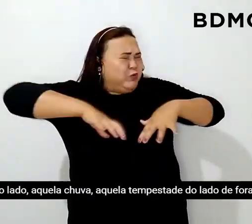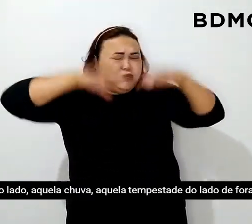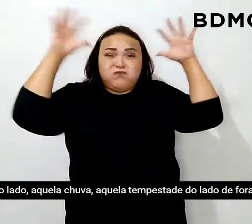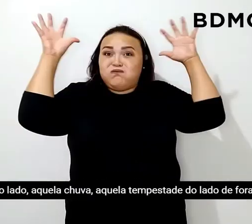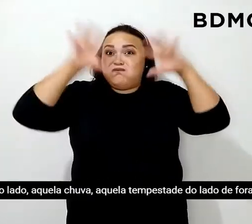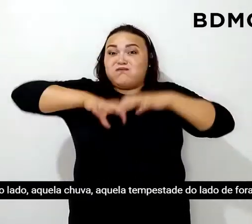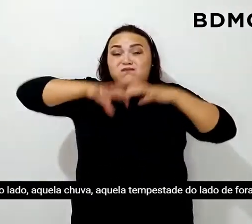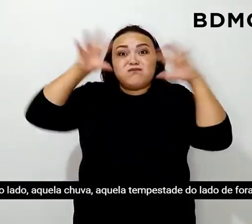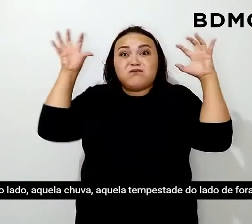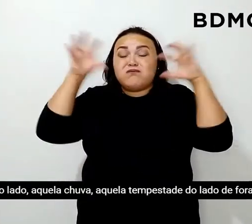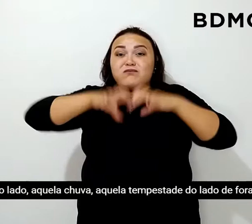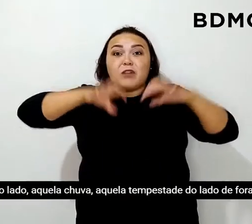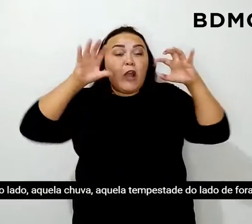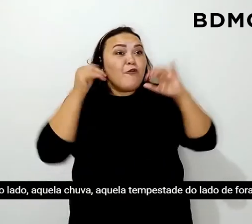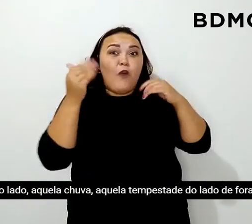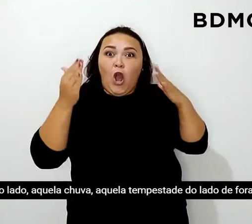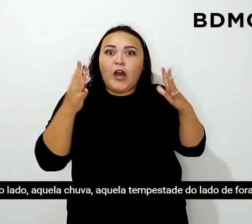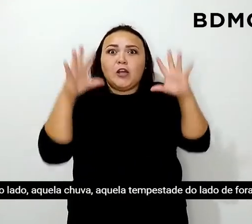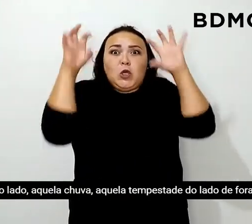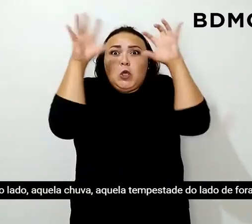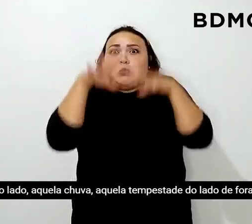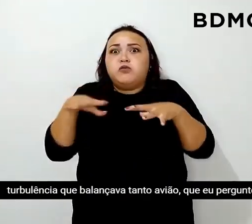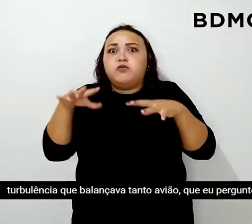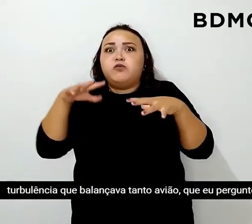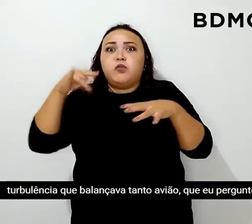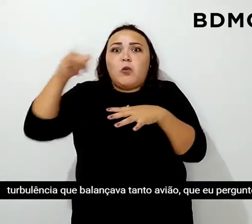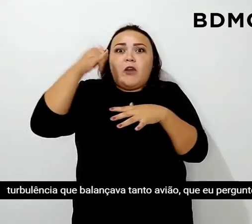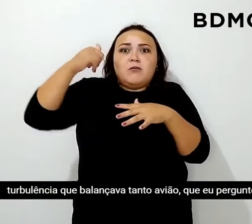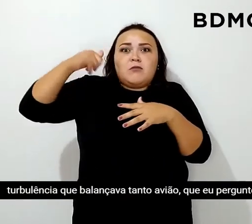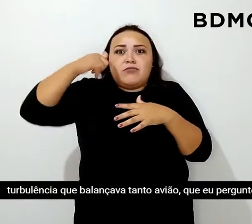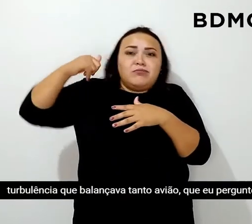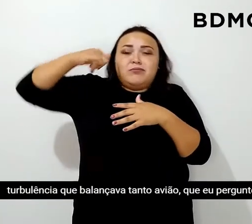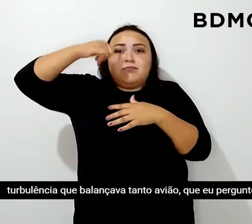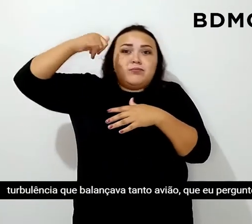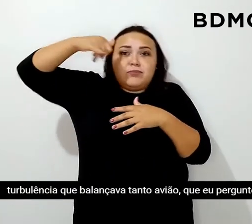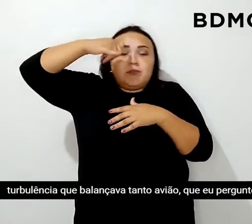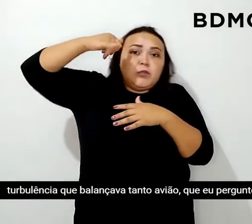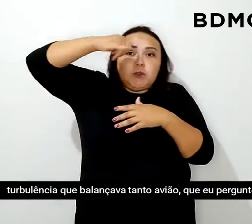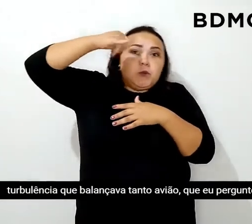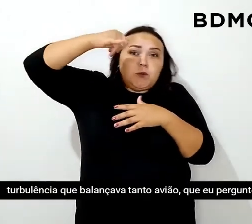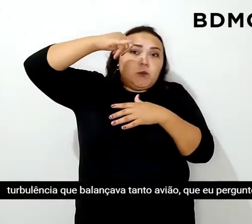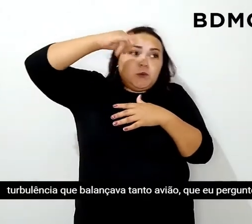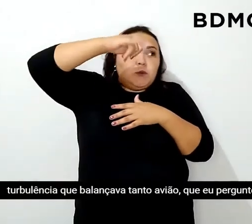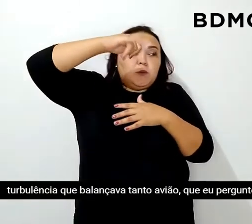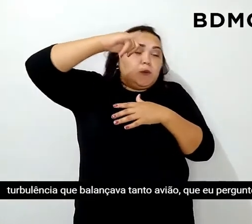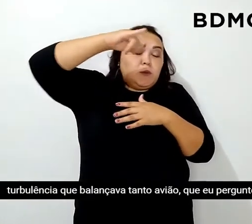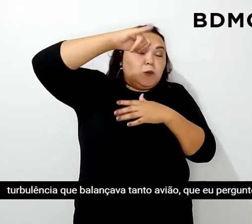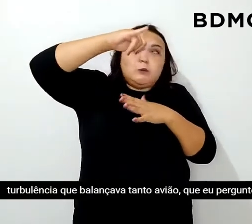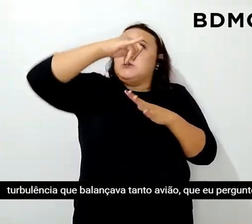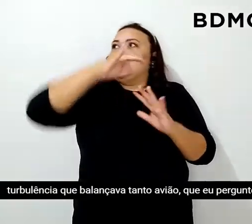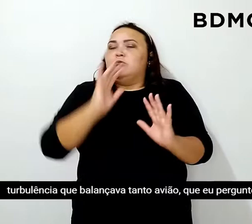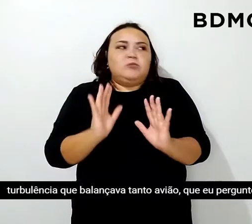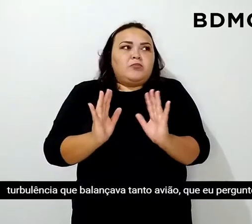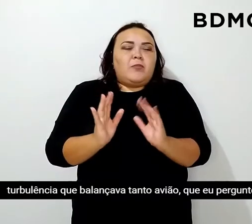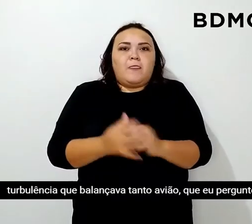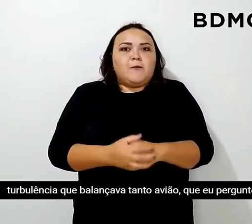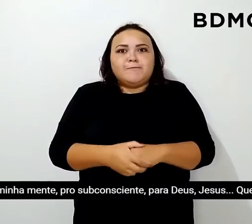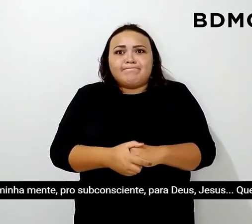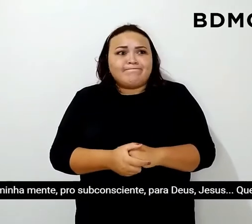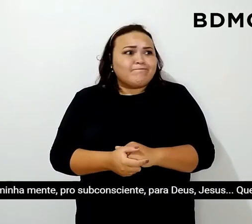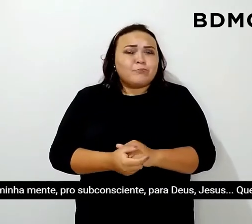tempestade do lado de fora, aquela turbulência que balançava tanto o avião que eu